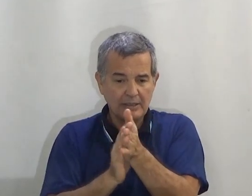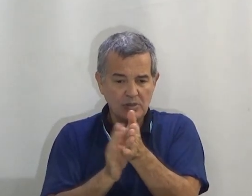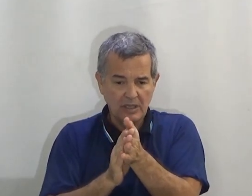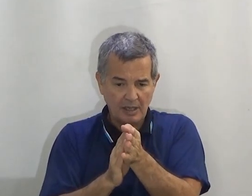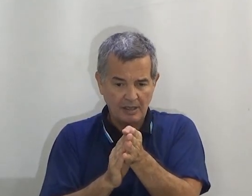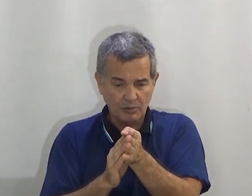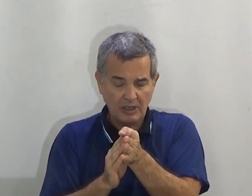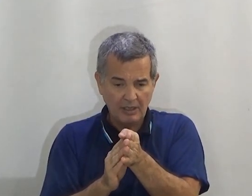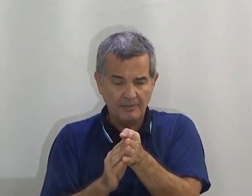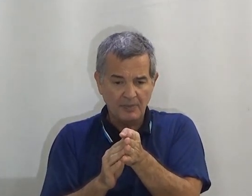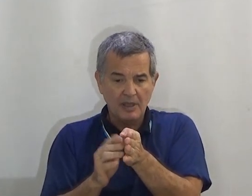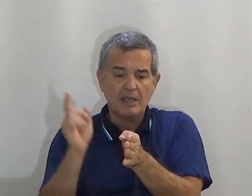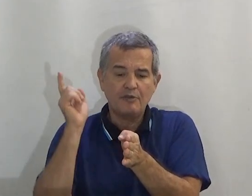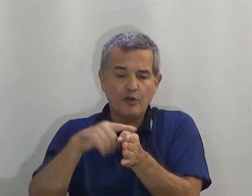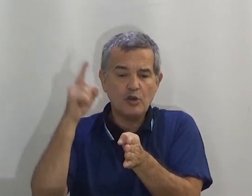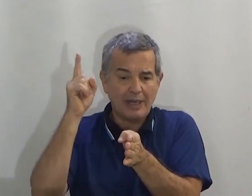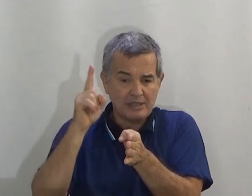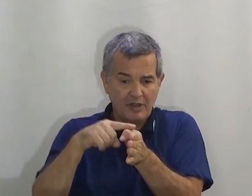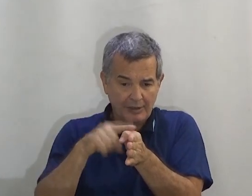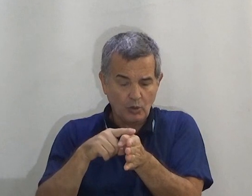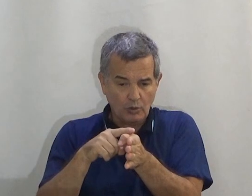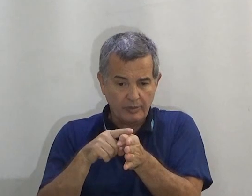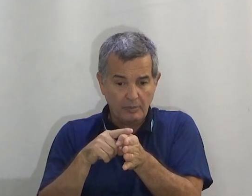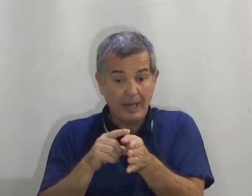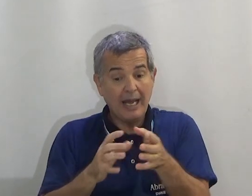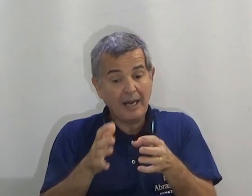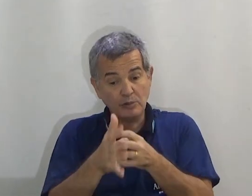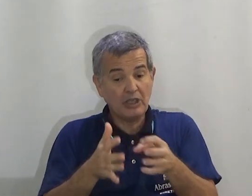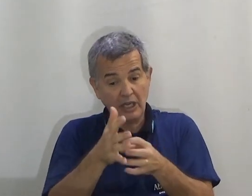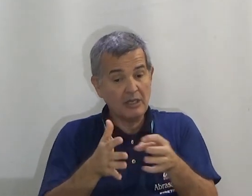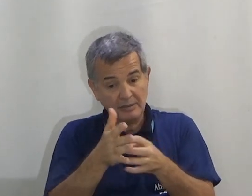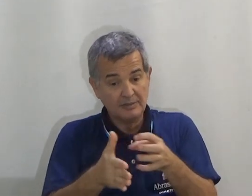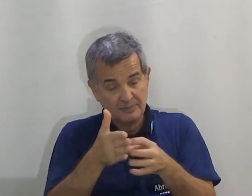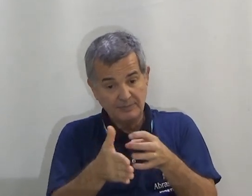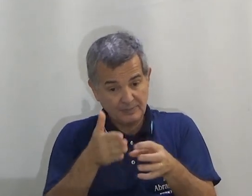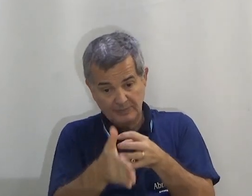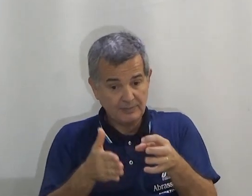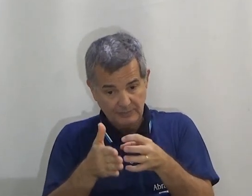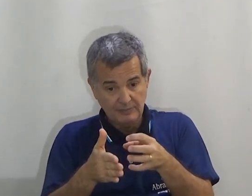representando o trem, o trem, que foi o classificador para o trem,